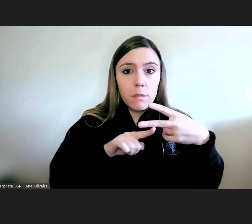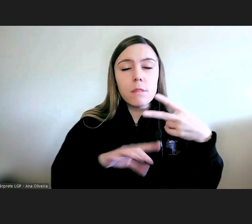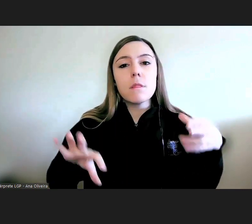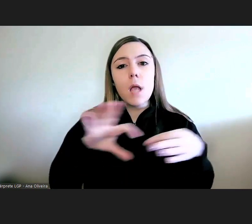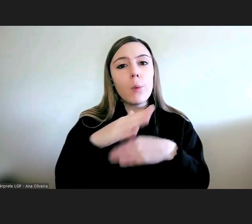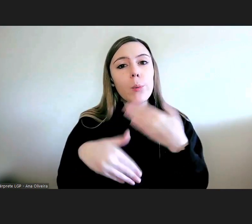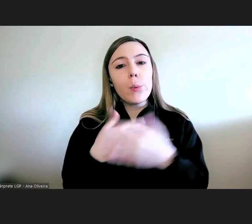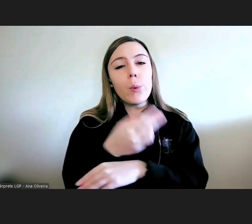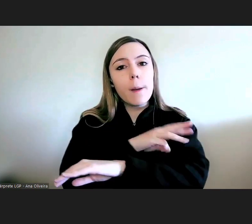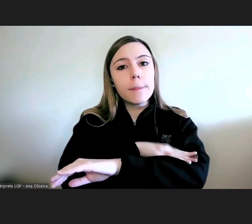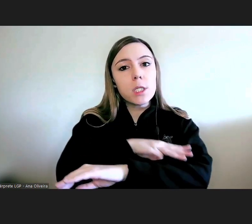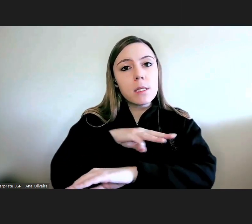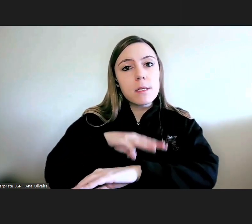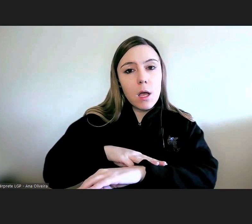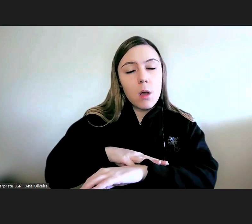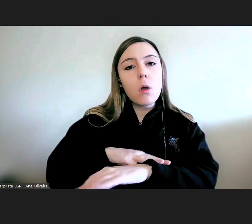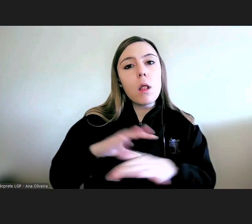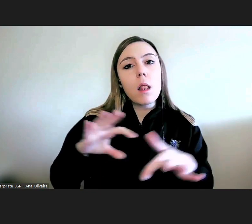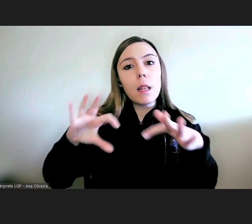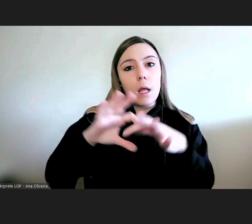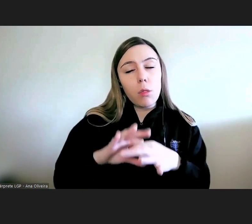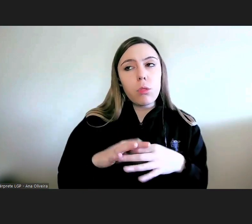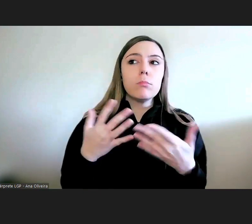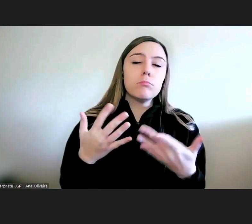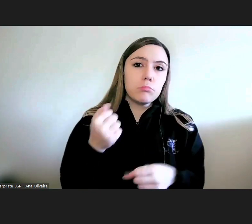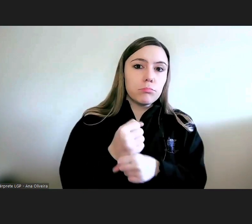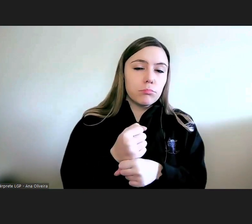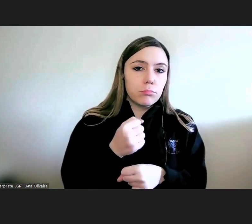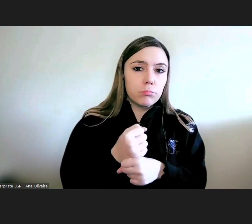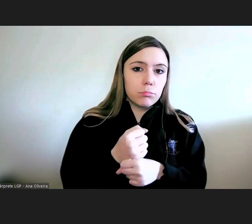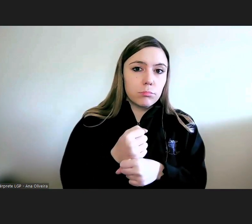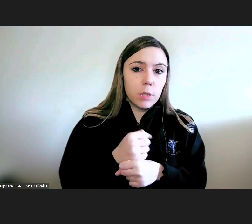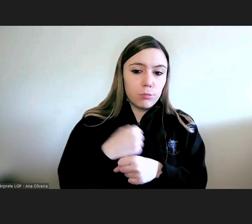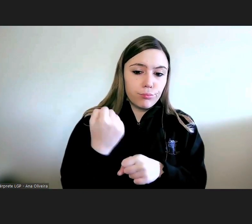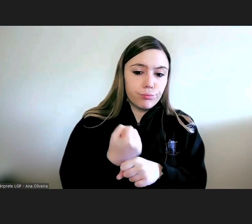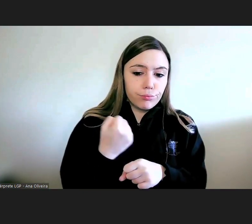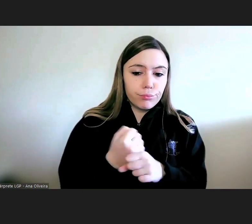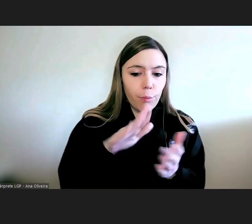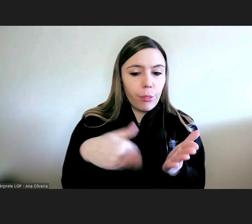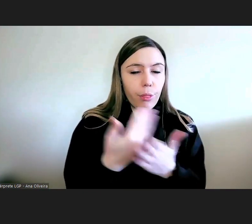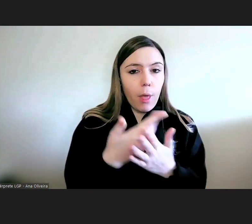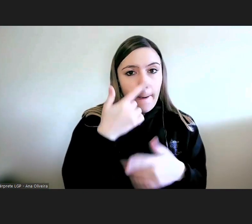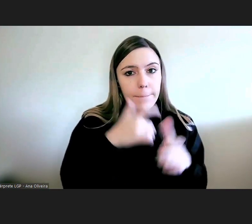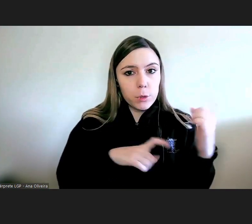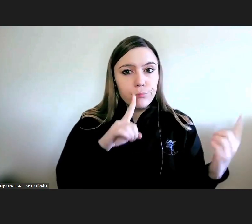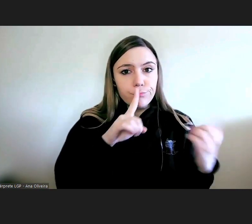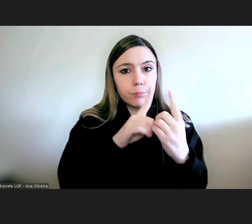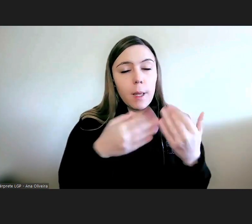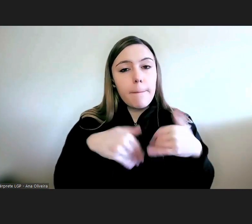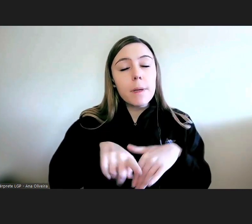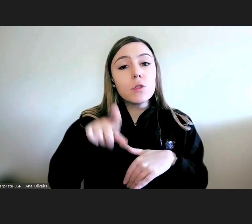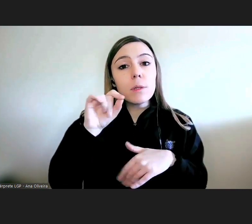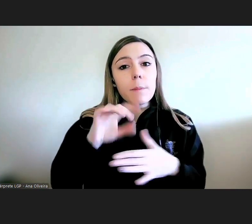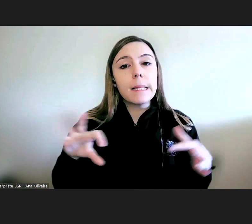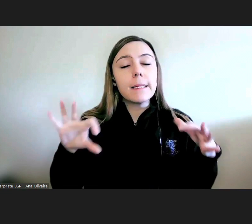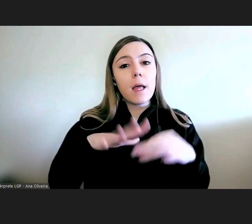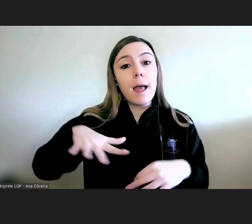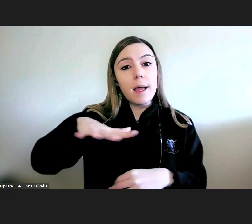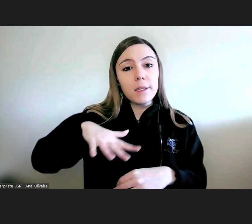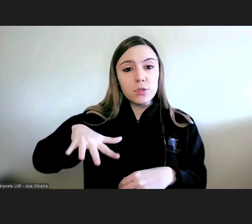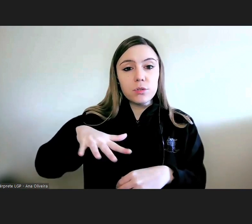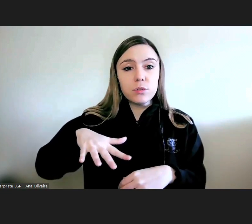administração enquanto prestador de serviços aos cidadãos mas também enquanto entidades